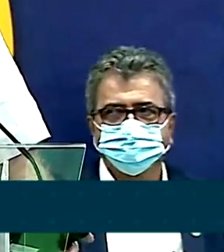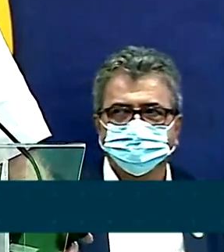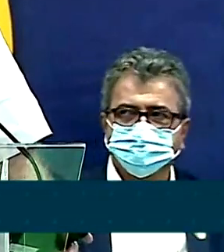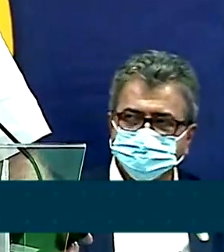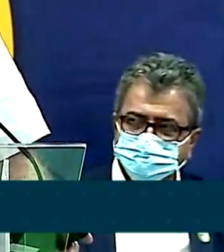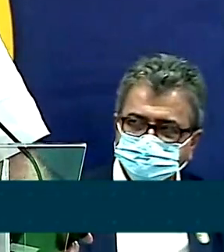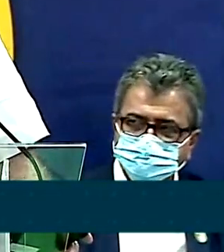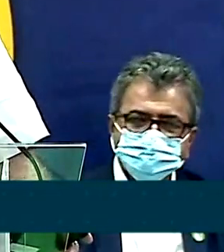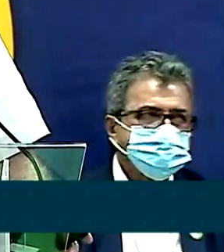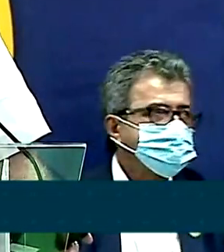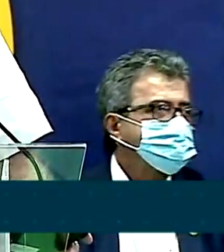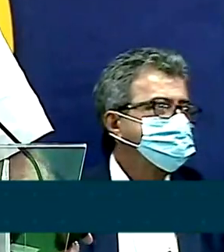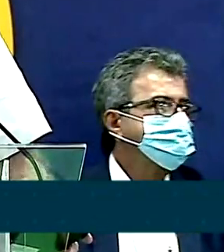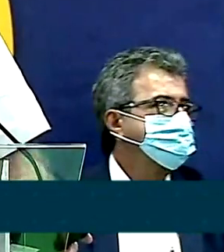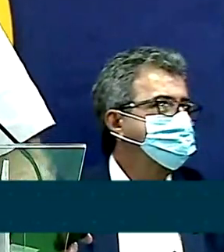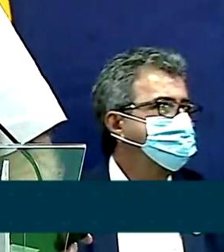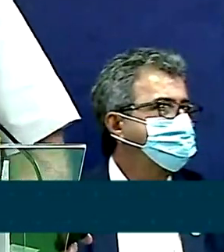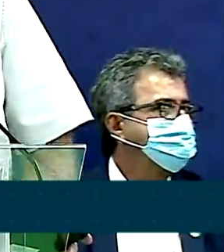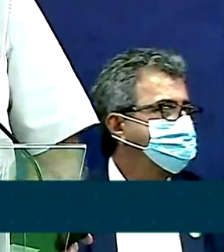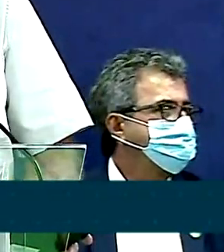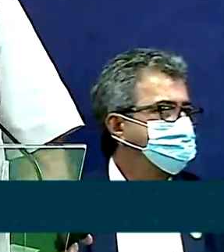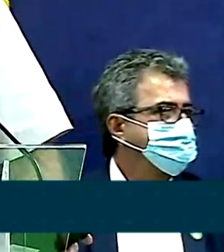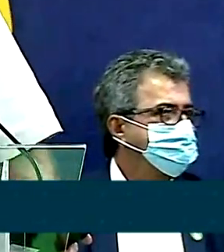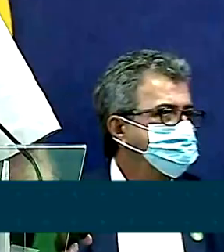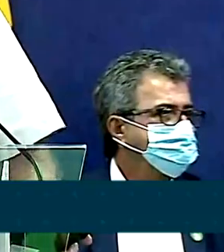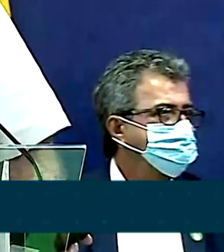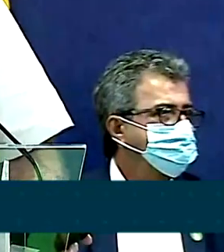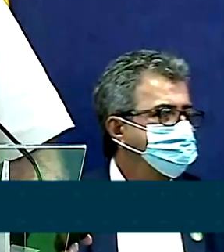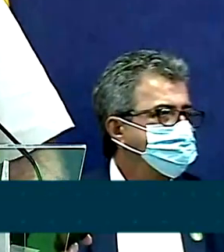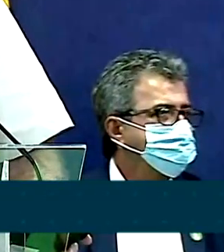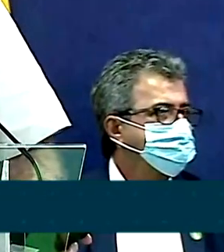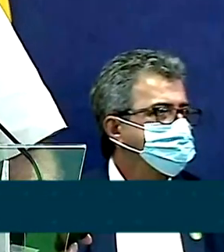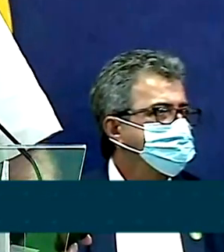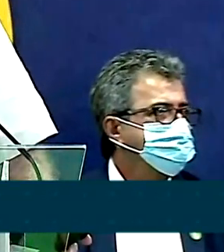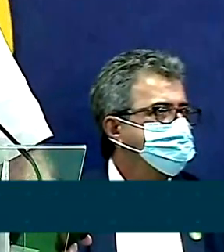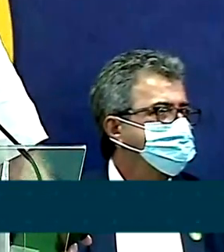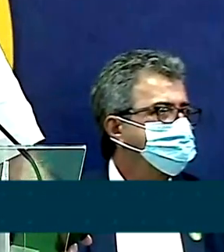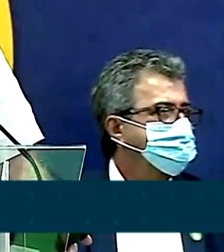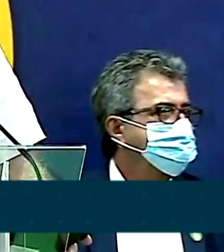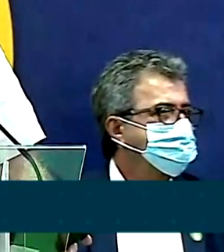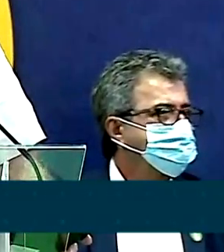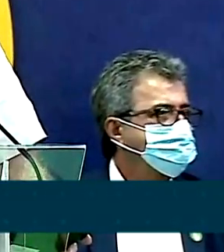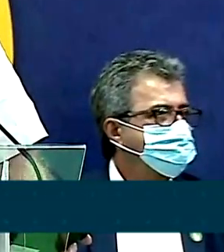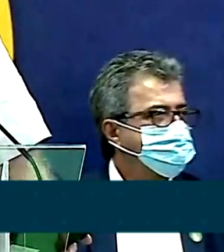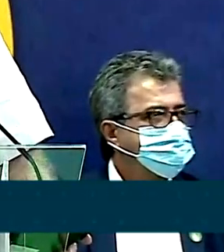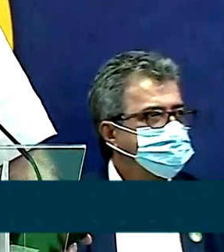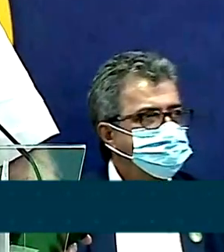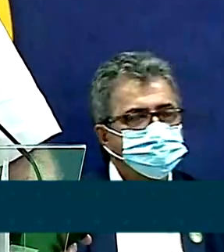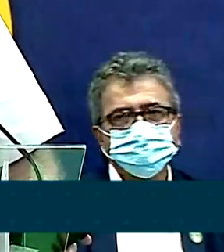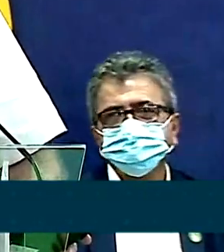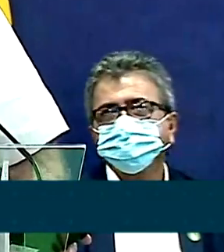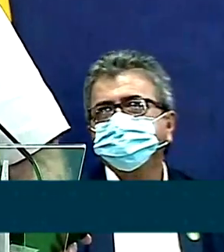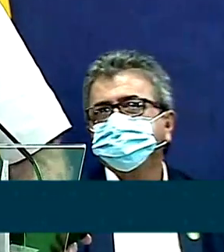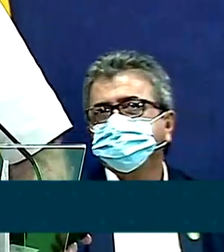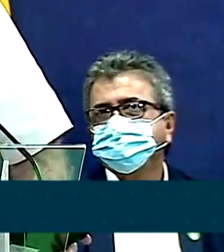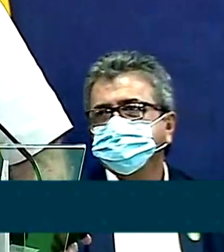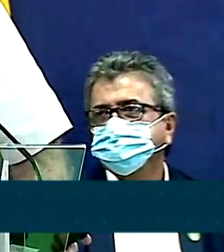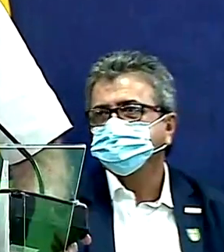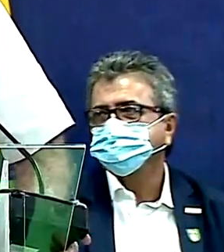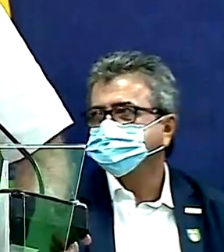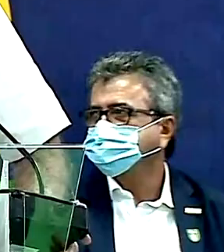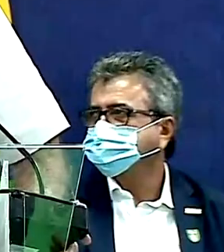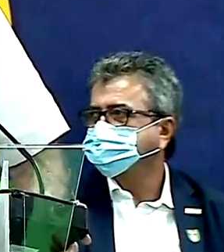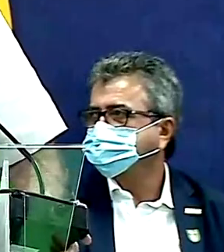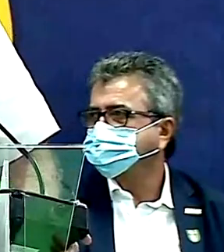Jamais criaremos dificuldade para vender facilidade. As coisas não são fáceis, mas quando se quer fazê-las,